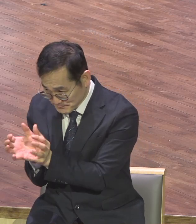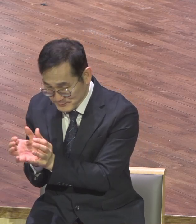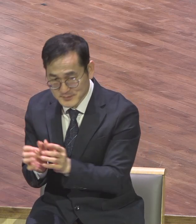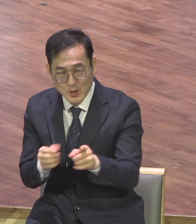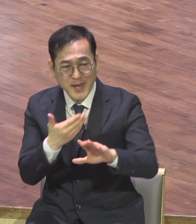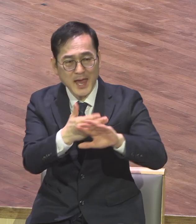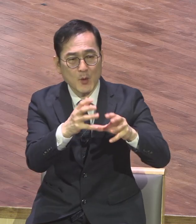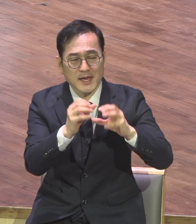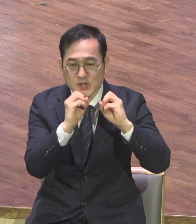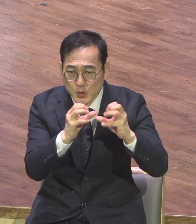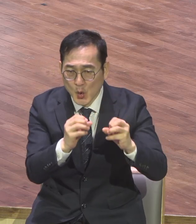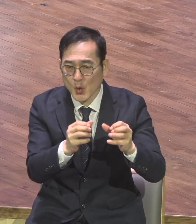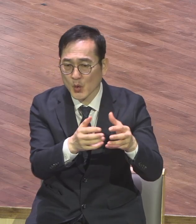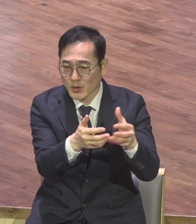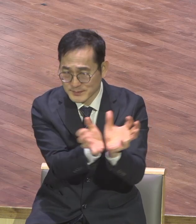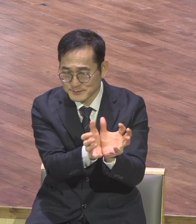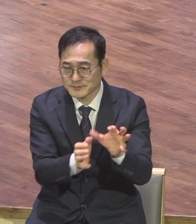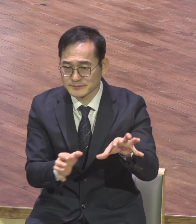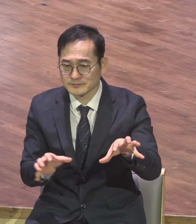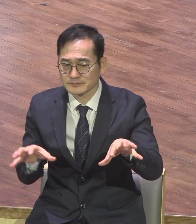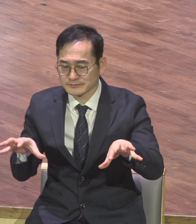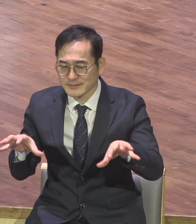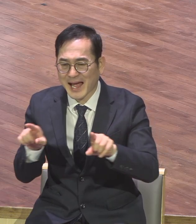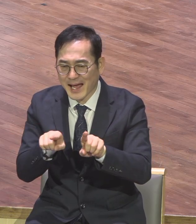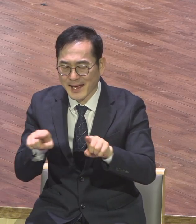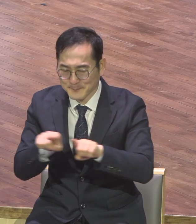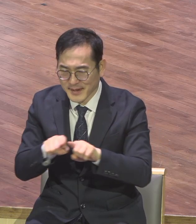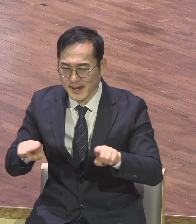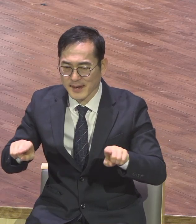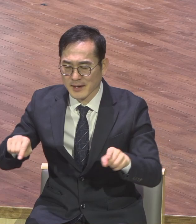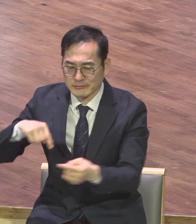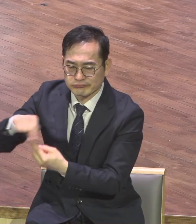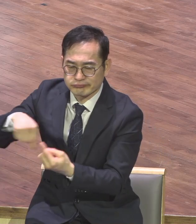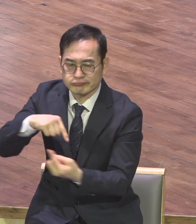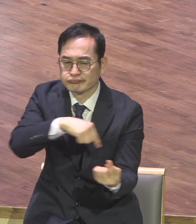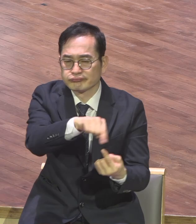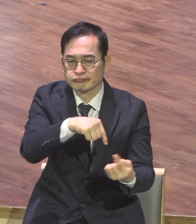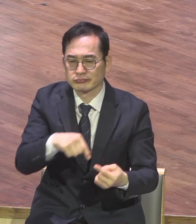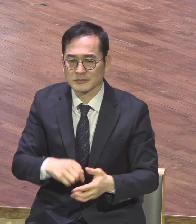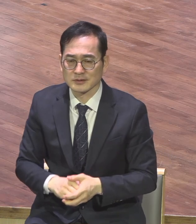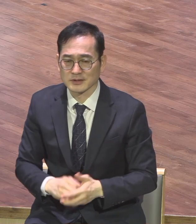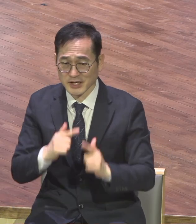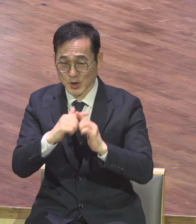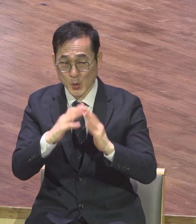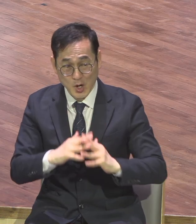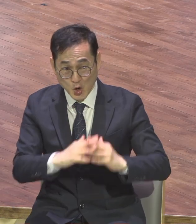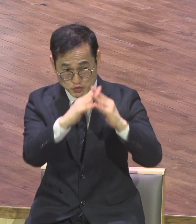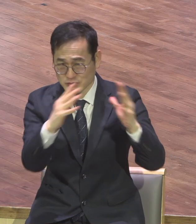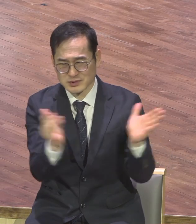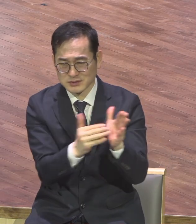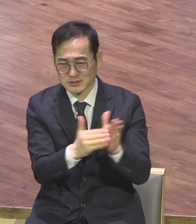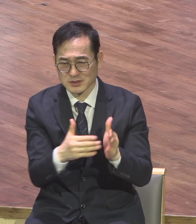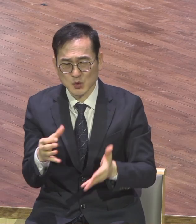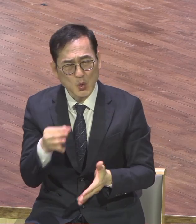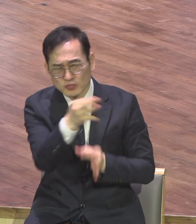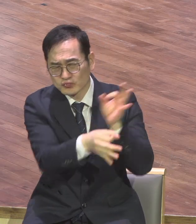이젠 이 강단에서 이제는 외원교는 이제 건축 진짜 끝났기 때문에 이젠 물질로 시험받을 일이 없고 부담스러 일이 없습니다